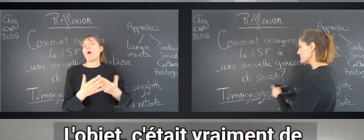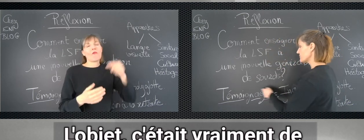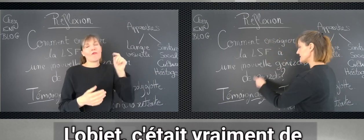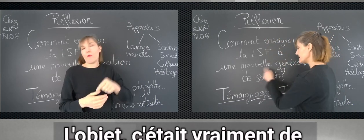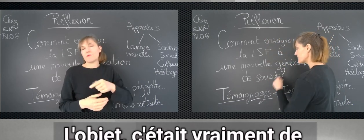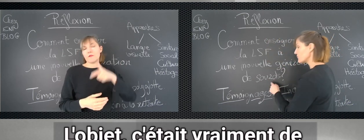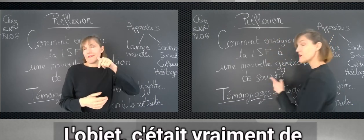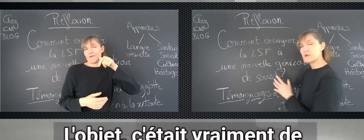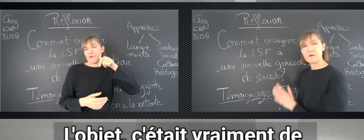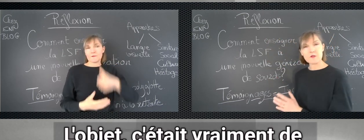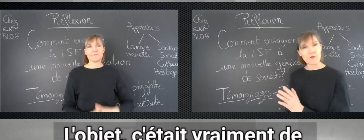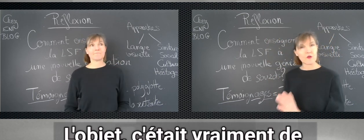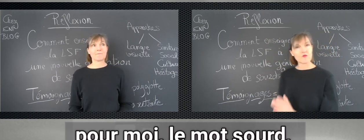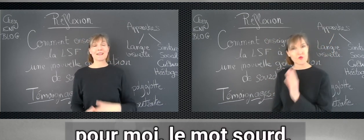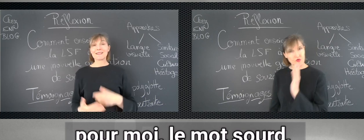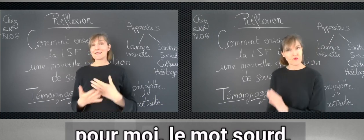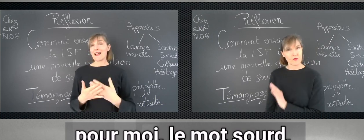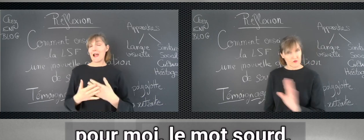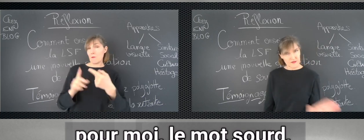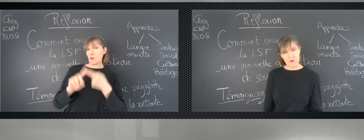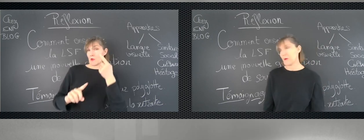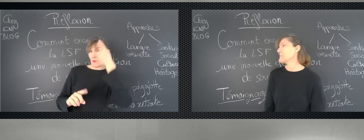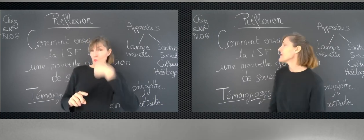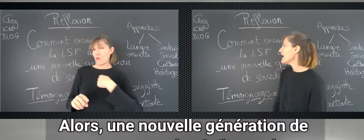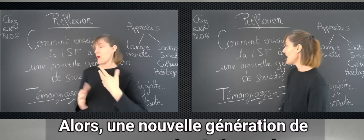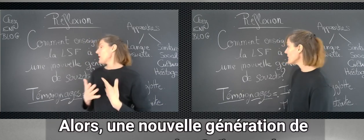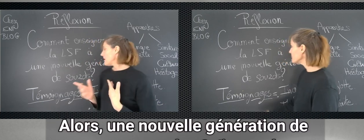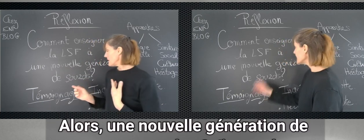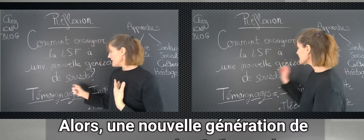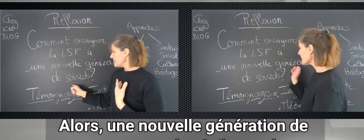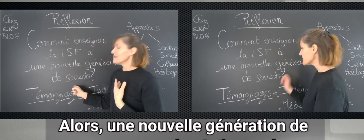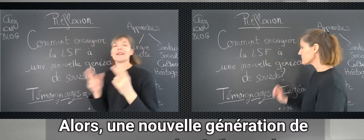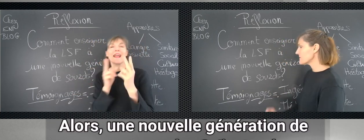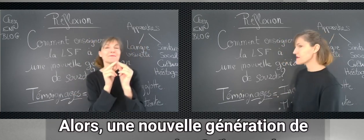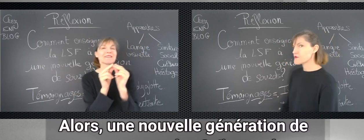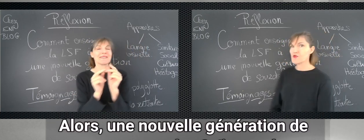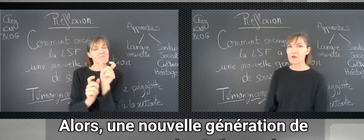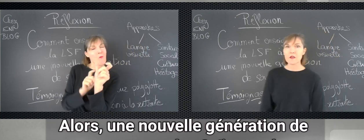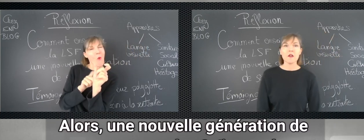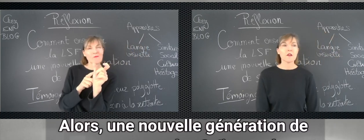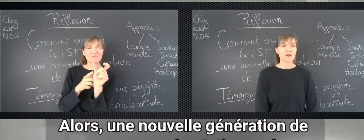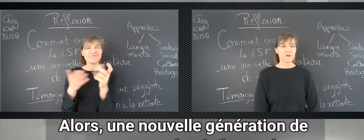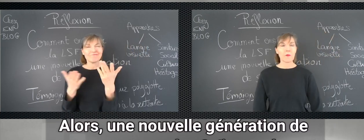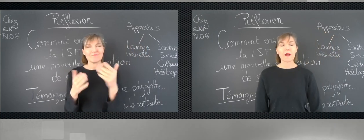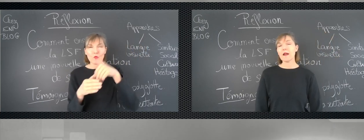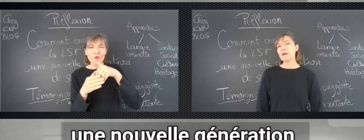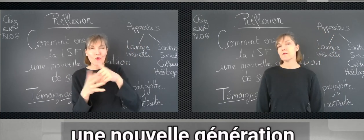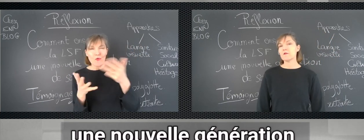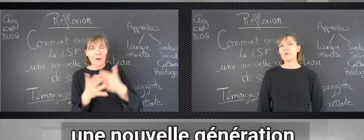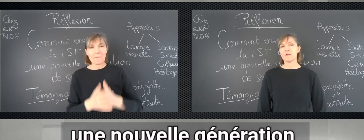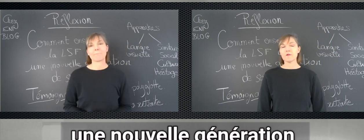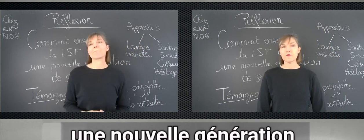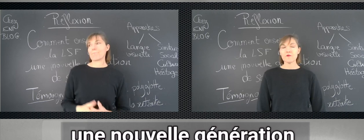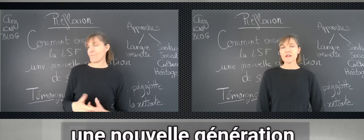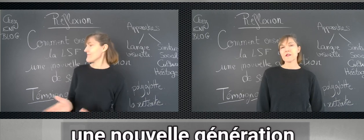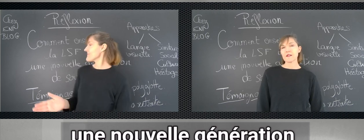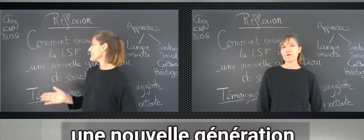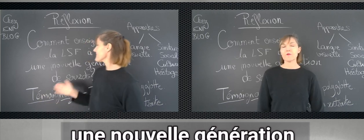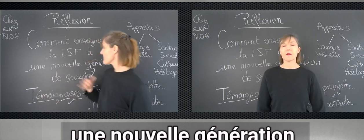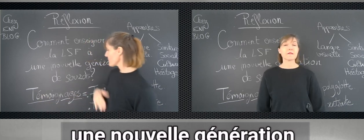souligner que moi, j'emploie le mot sourd, tout simplement. Alors, une nouvelle génération de personnes sourdes, j'entends par là une nouvelle génération de personnes